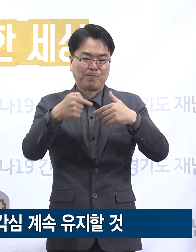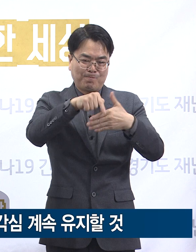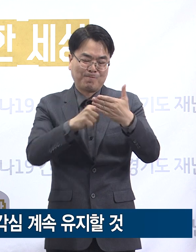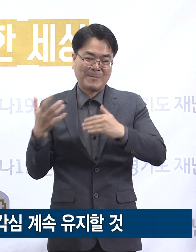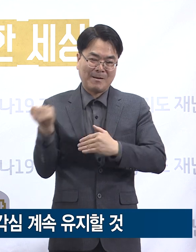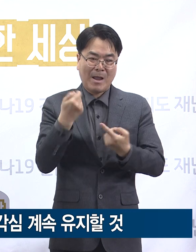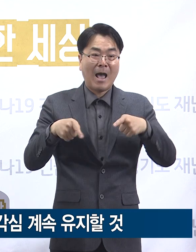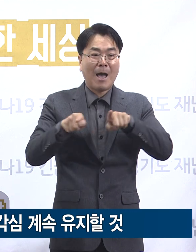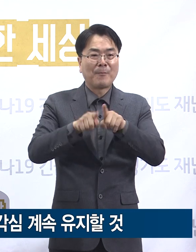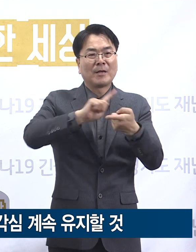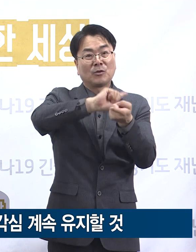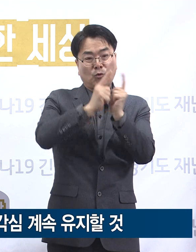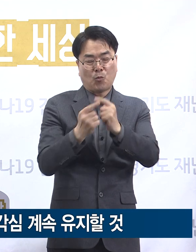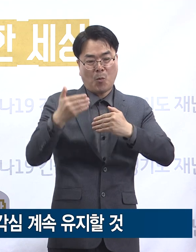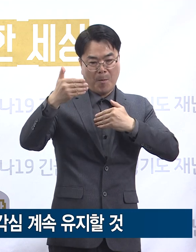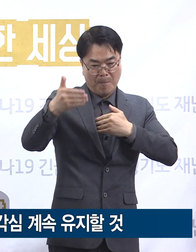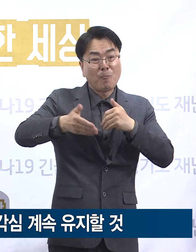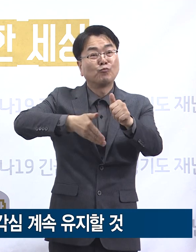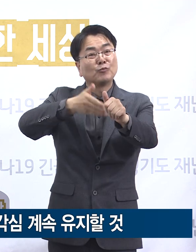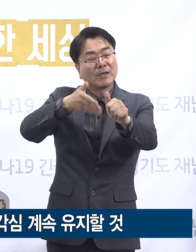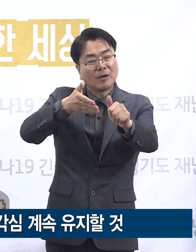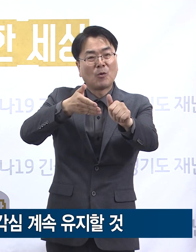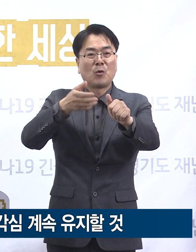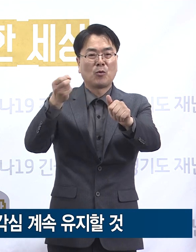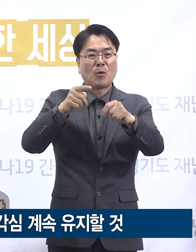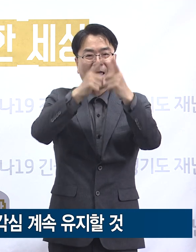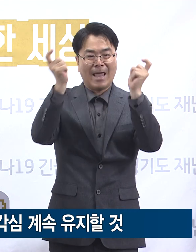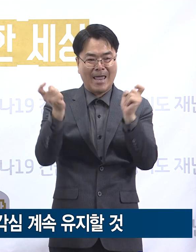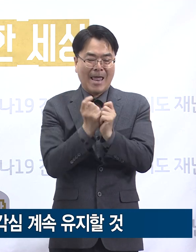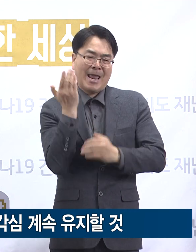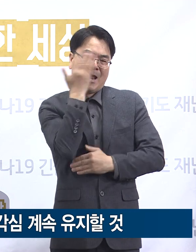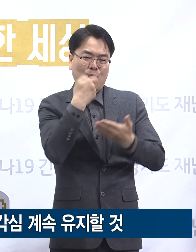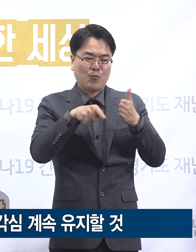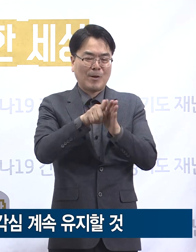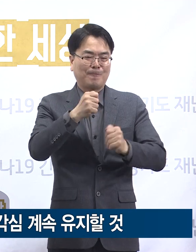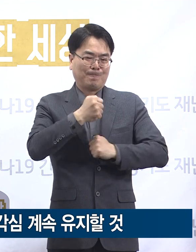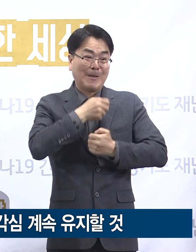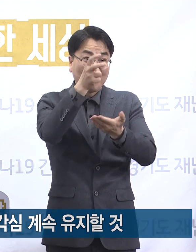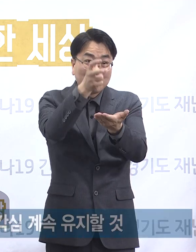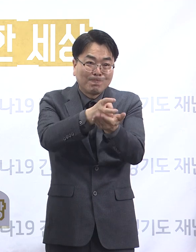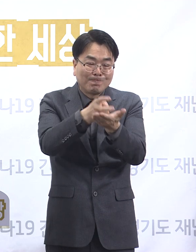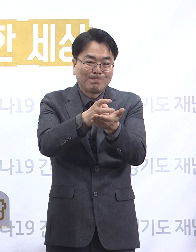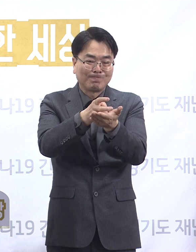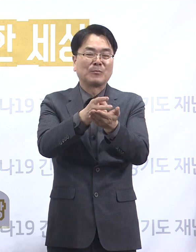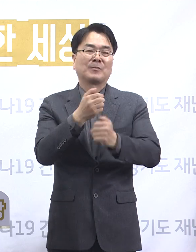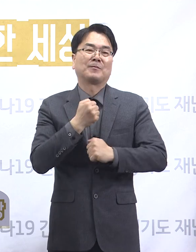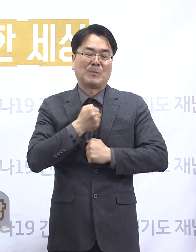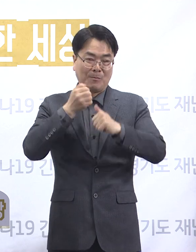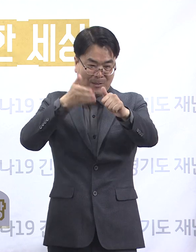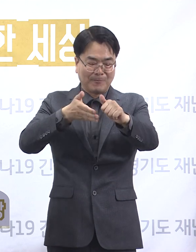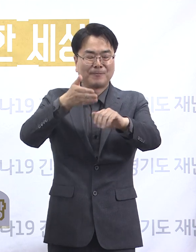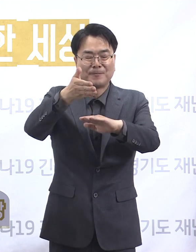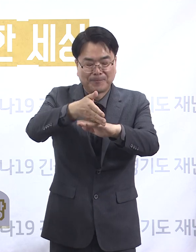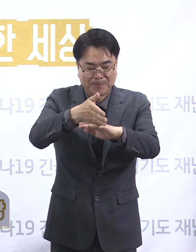물리적 거리 두기에 동참을 부탁드리며 개인 위생 수칙을 철저히 지켜주시기를 당부드립니다. 감사합니다.